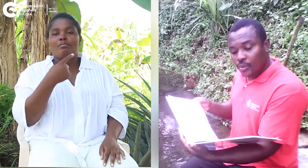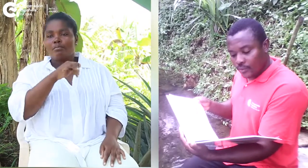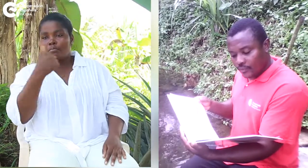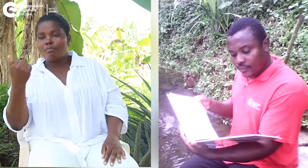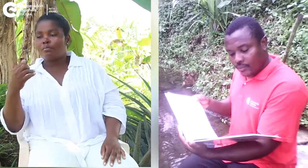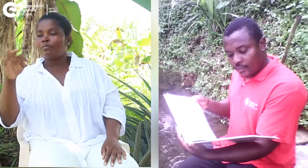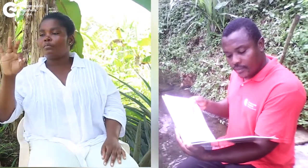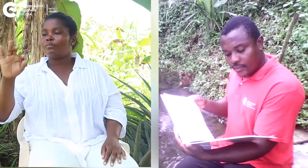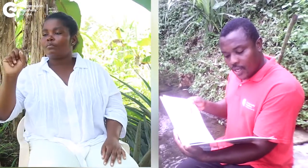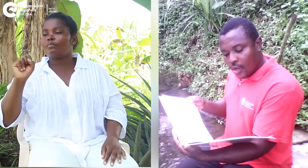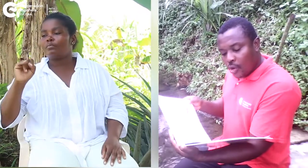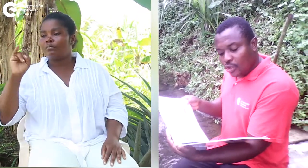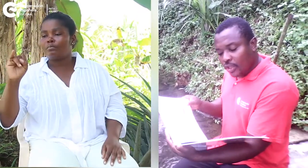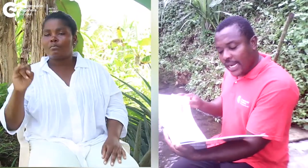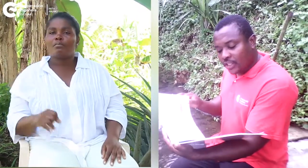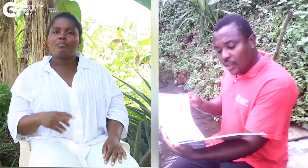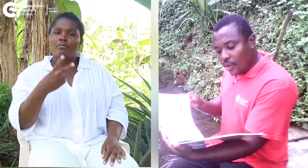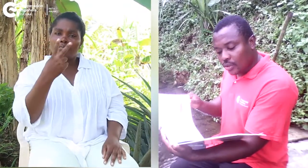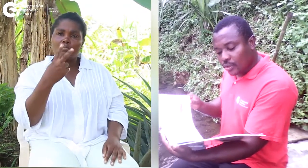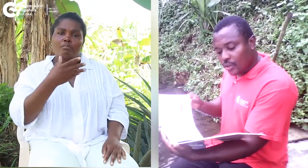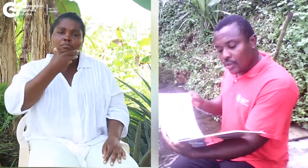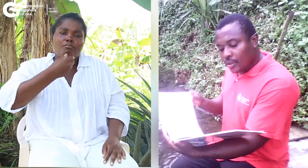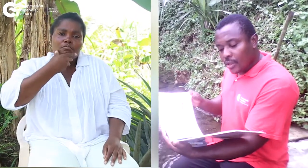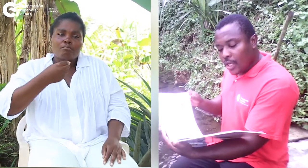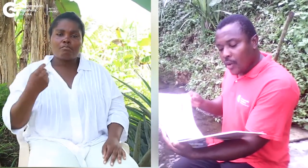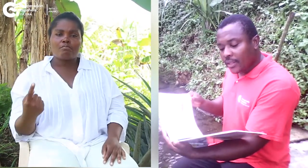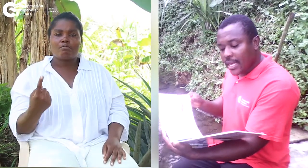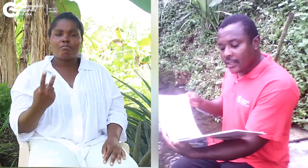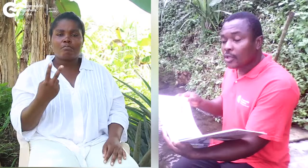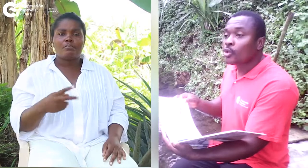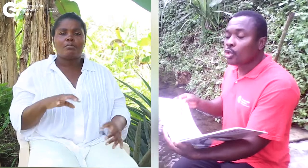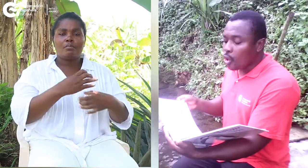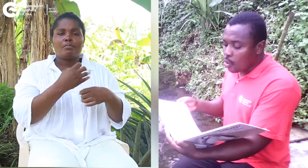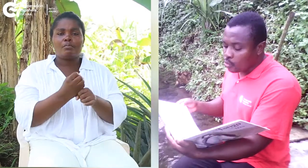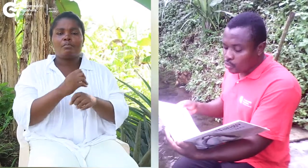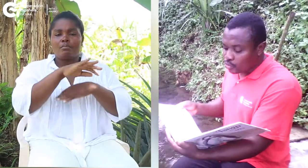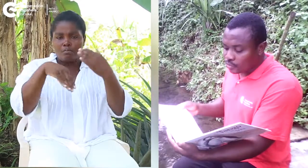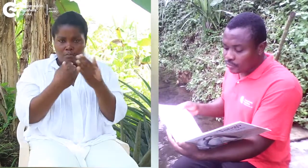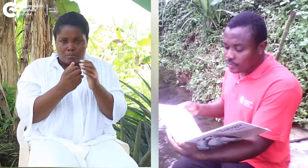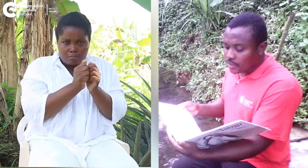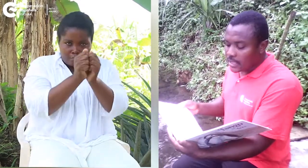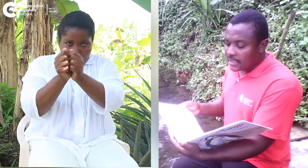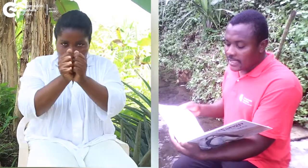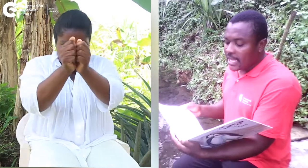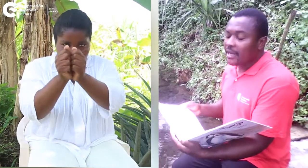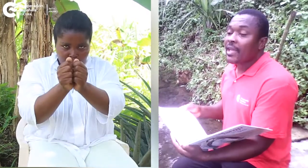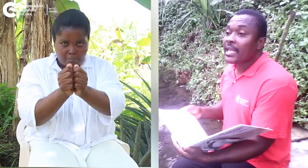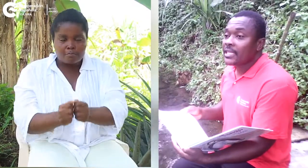Los dos eran chicos y lo hacían todo juntos. Se hacían reverencias